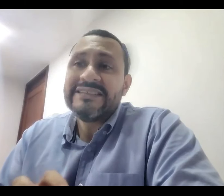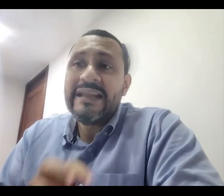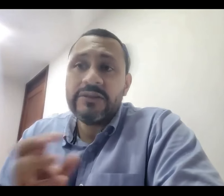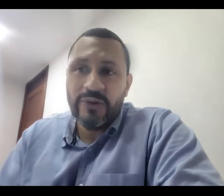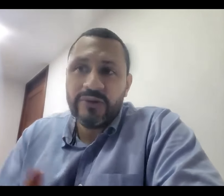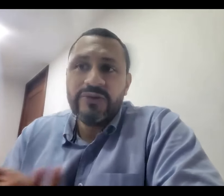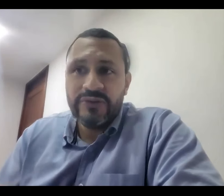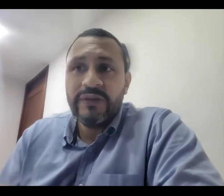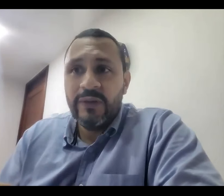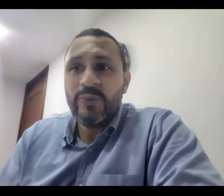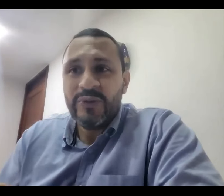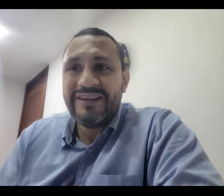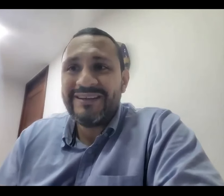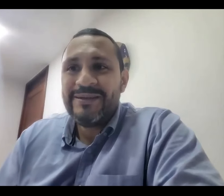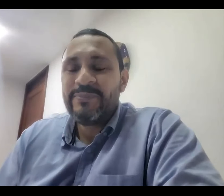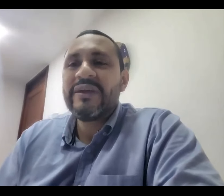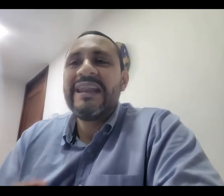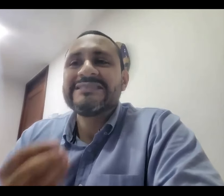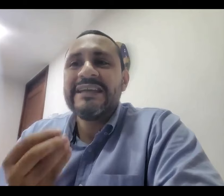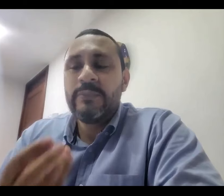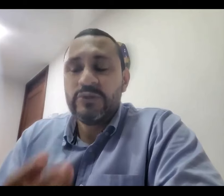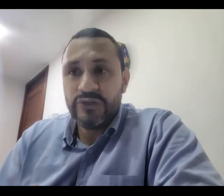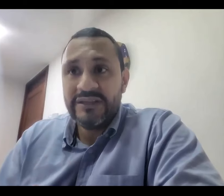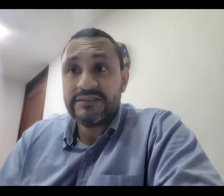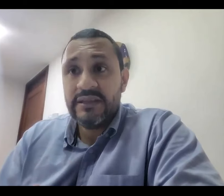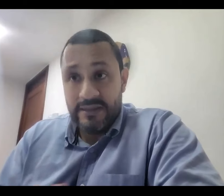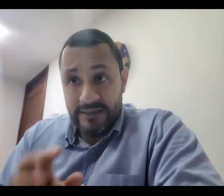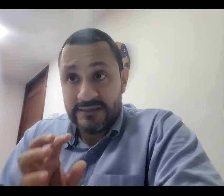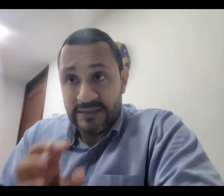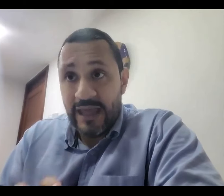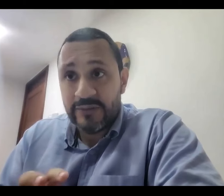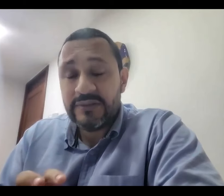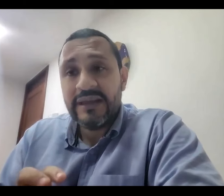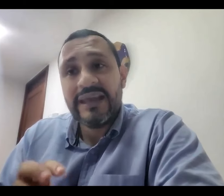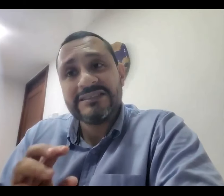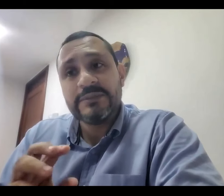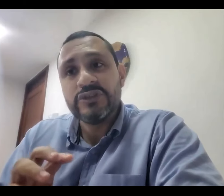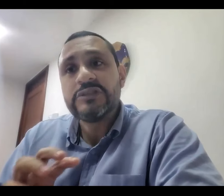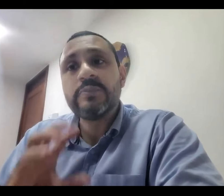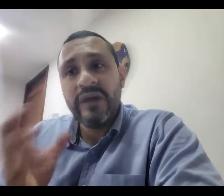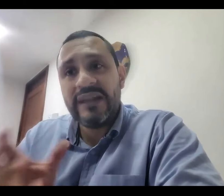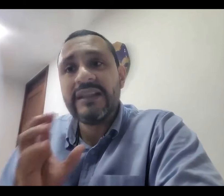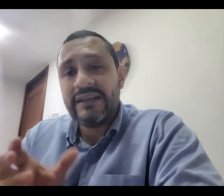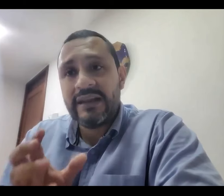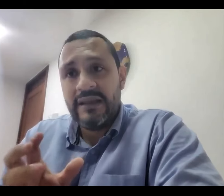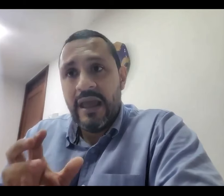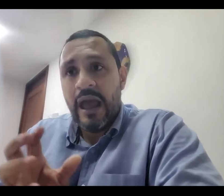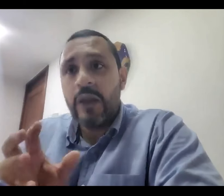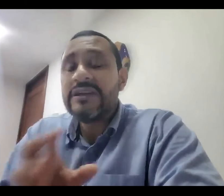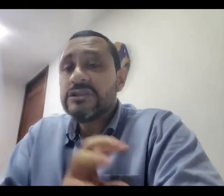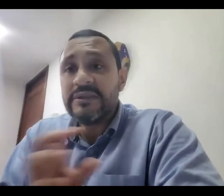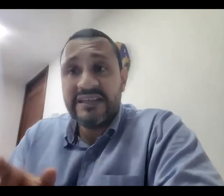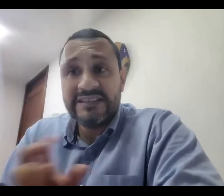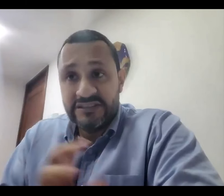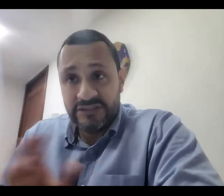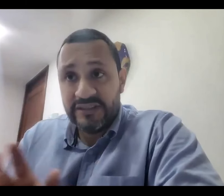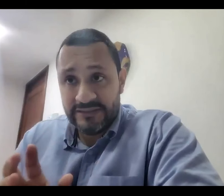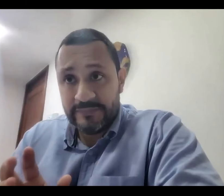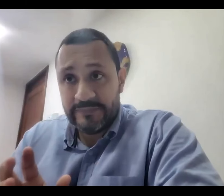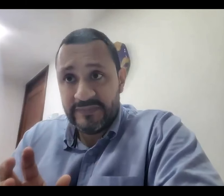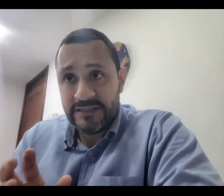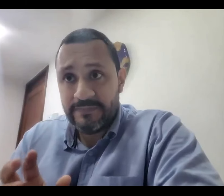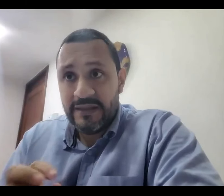otro es el entorno en donde debe ocurrir porque las emociones es claro que las emociones pueden alterar algunas tomas de